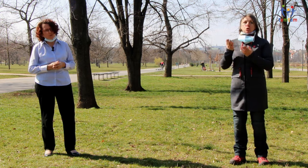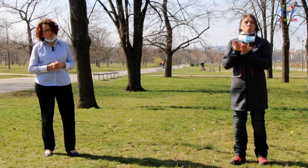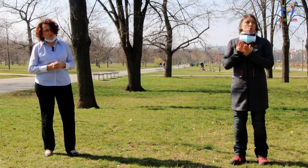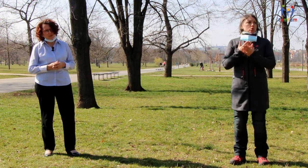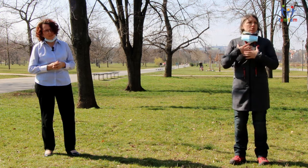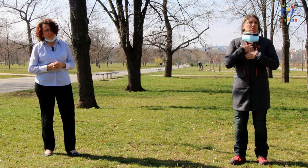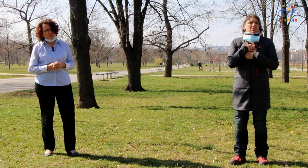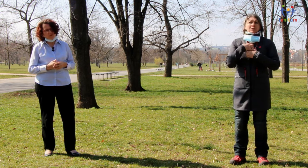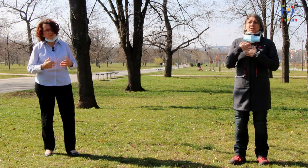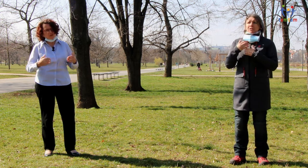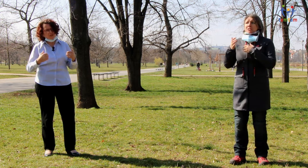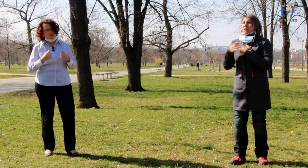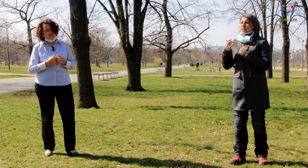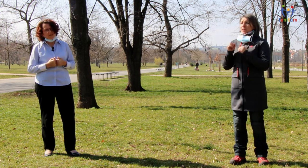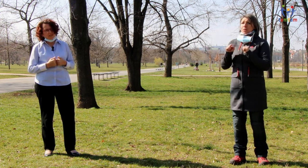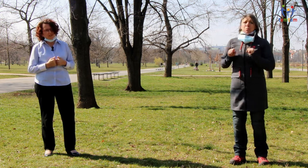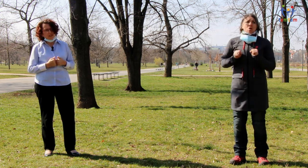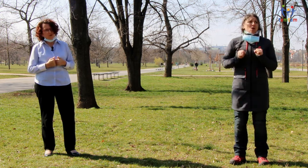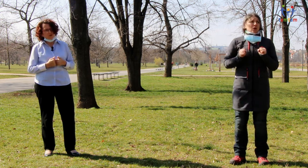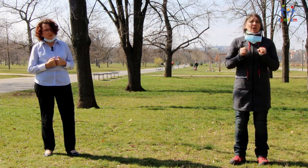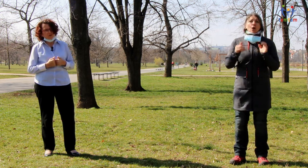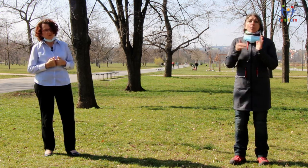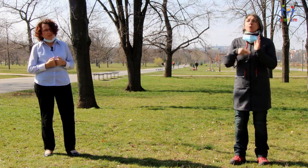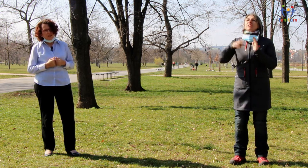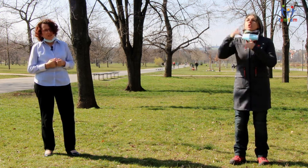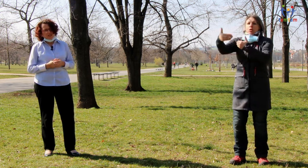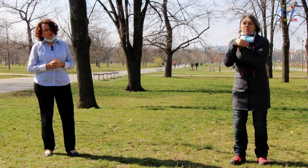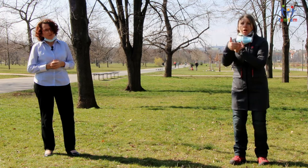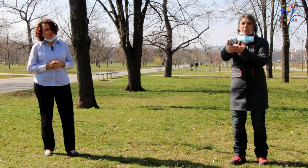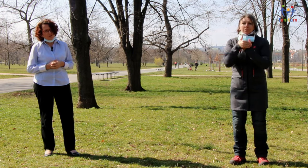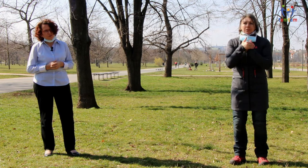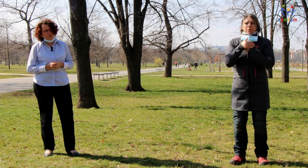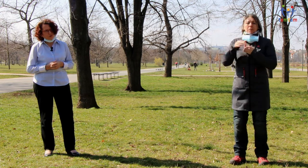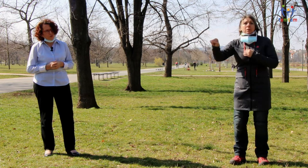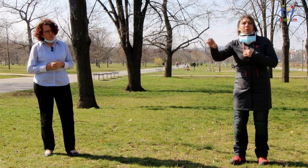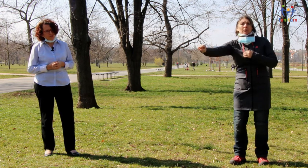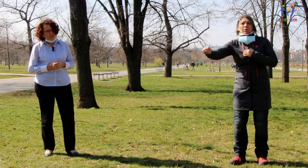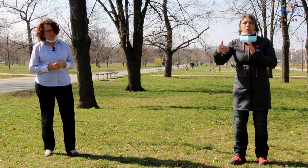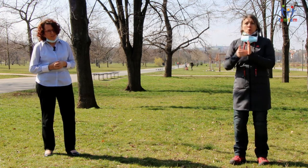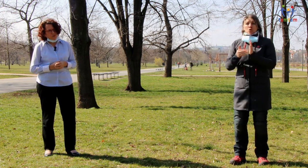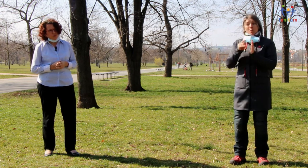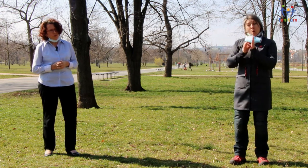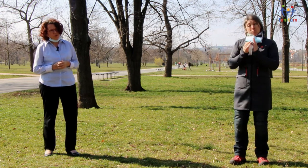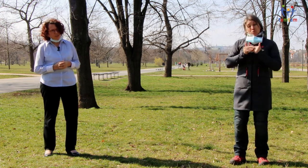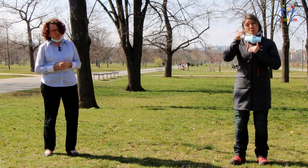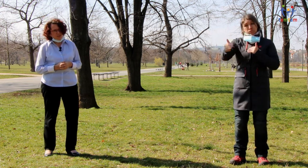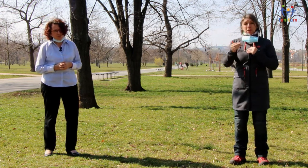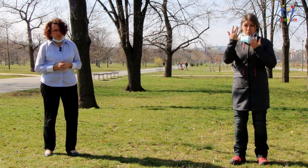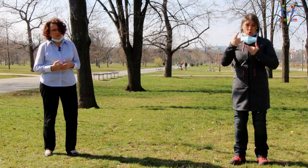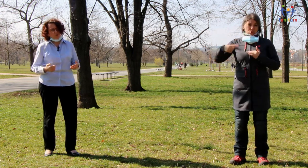pozornosti a začnou vyžadovat víc tělesného kontaktu. Takže určitě v tomto období můžeme počítat s tím, že děti se